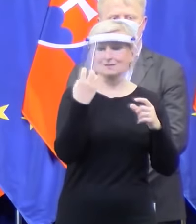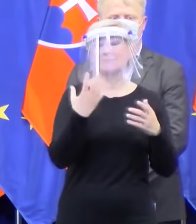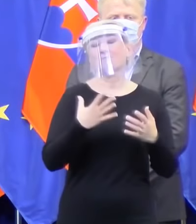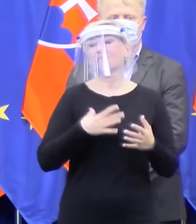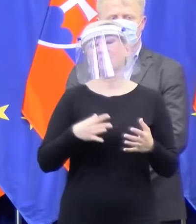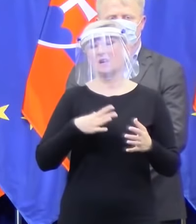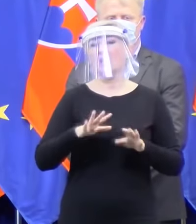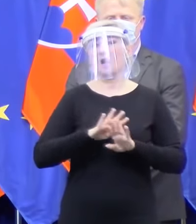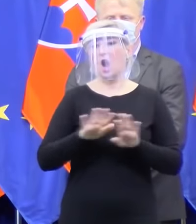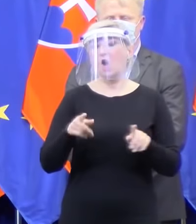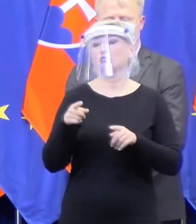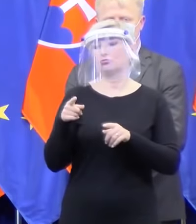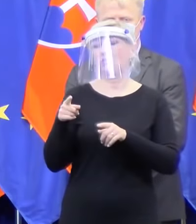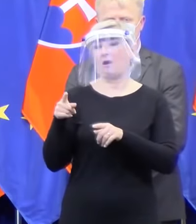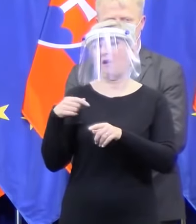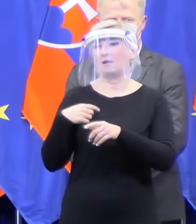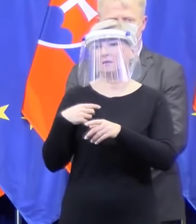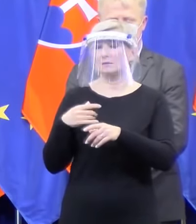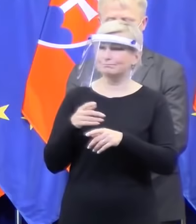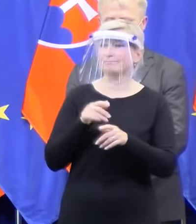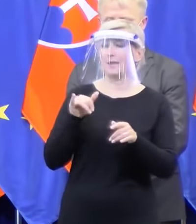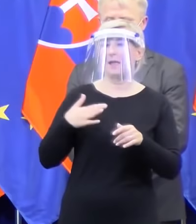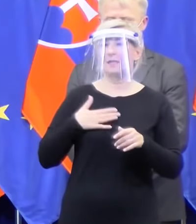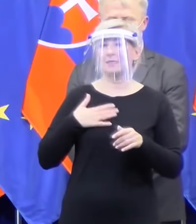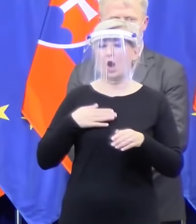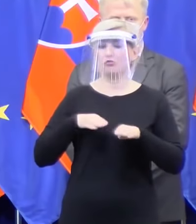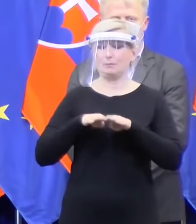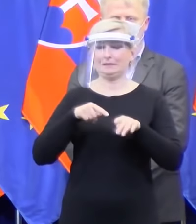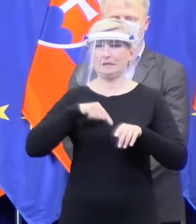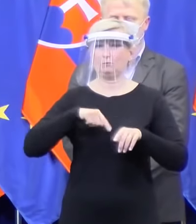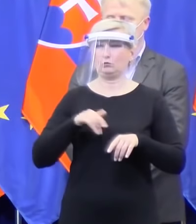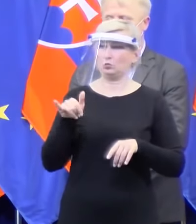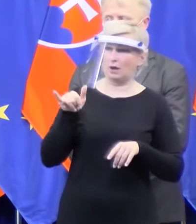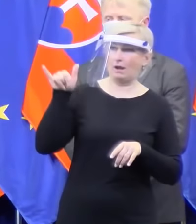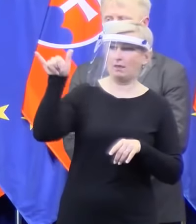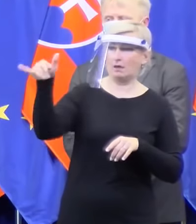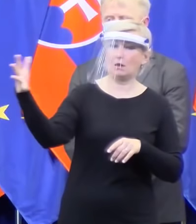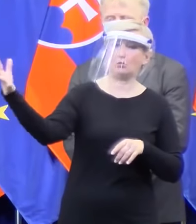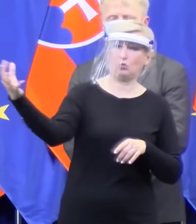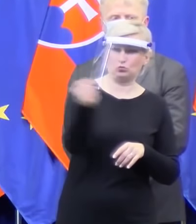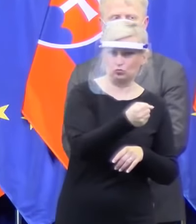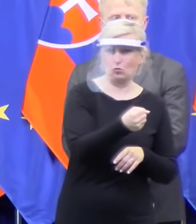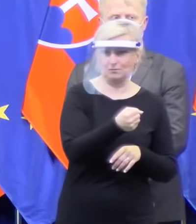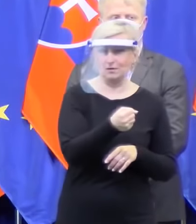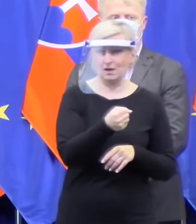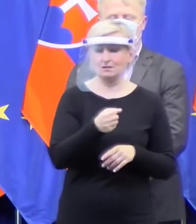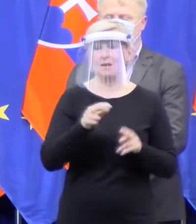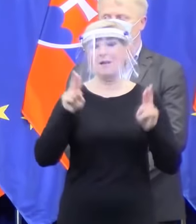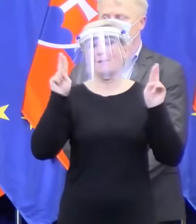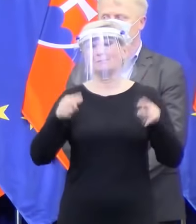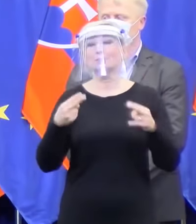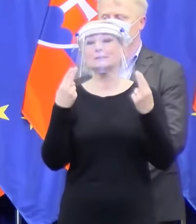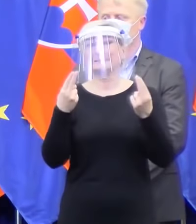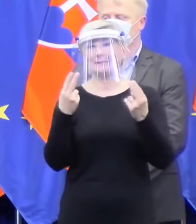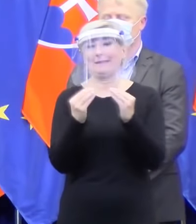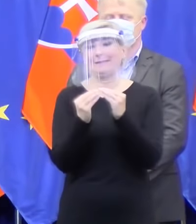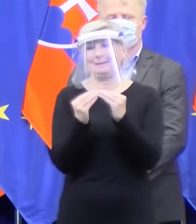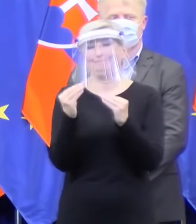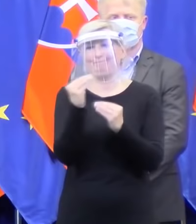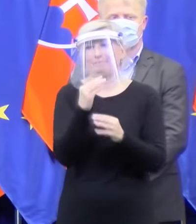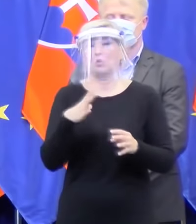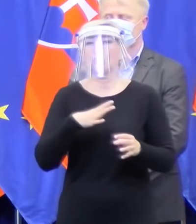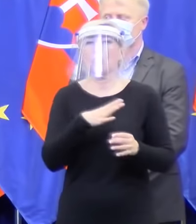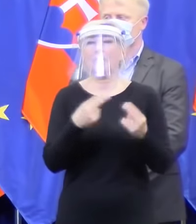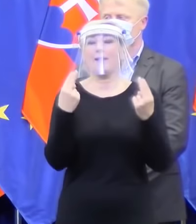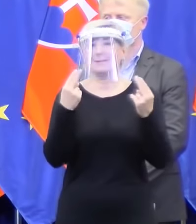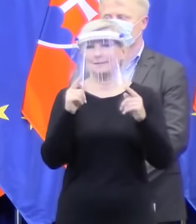naplní tú zmluvu. A zoberieme síce za ceny, za ktoré by sme to normálne nekupovali, ale zdravotníci